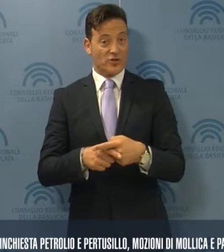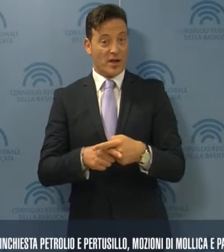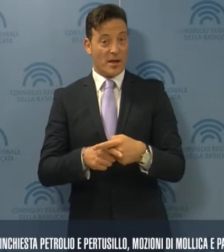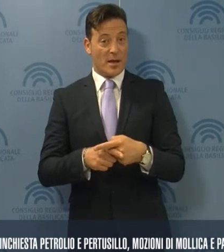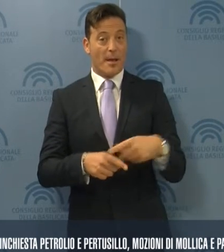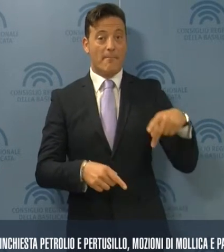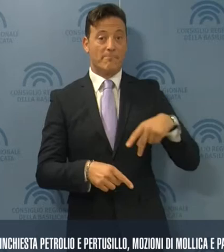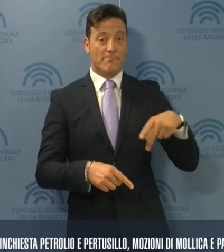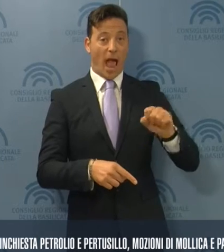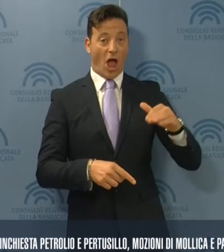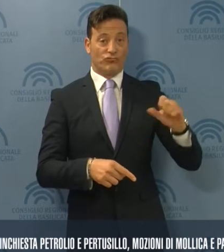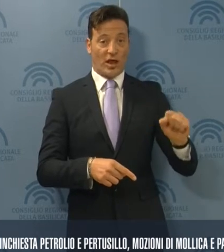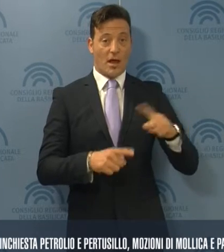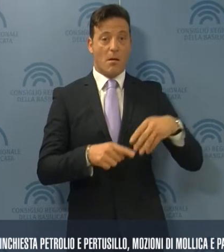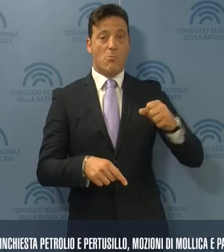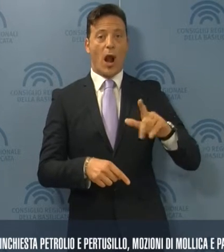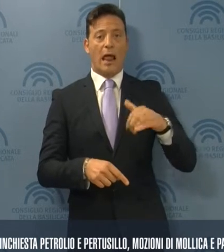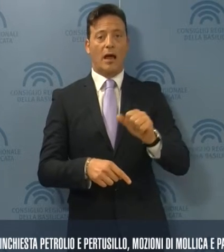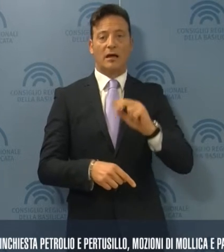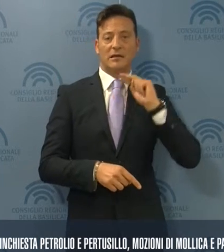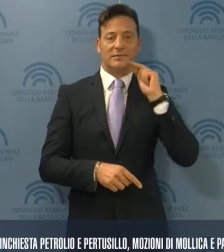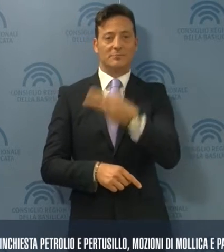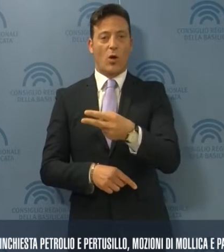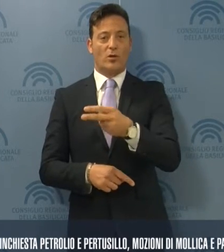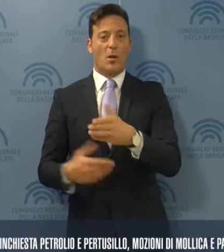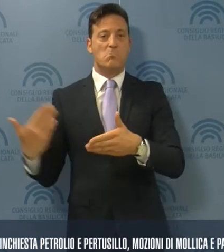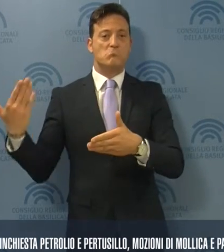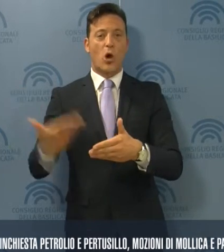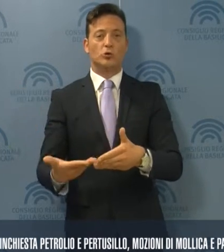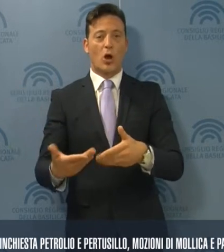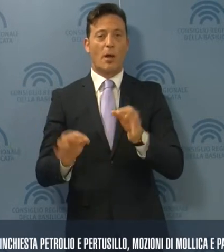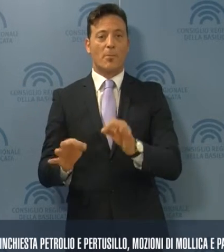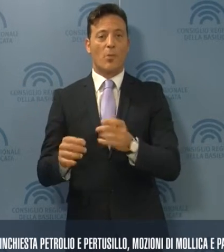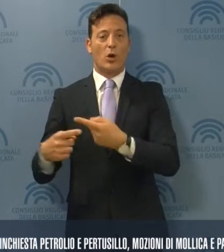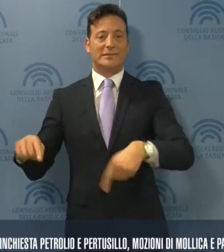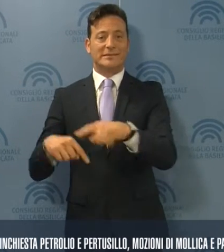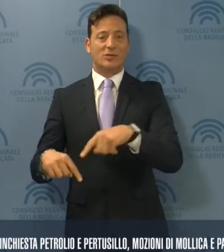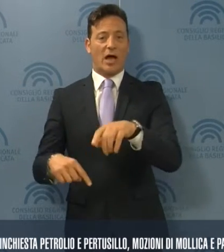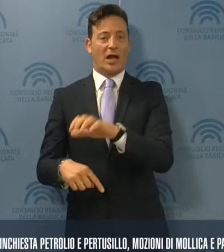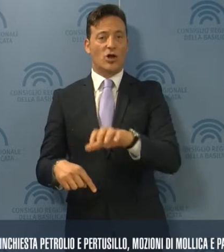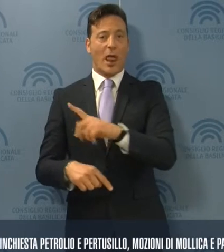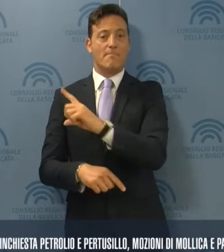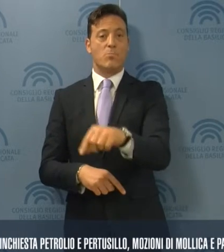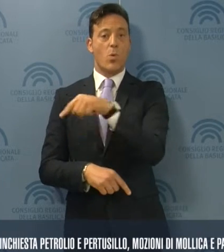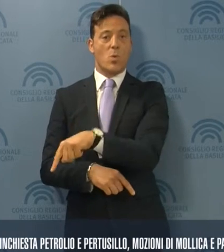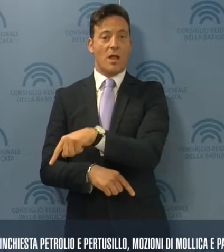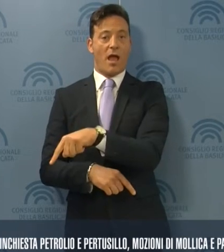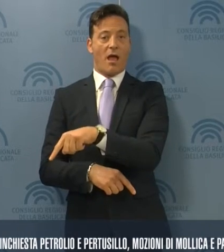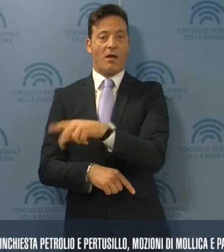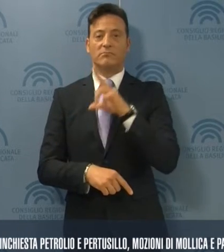Pace e Mollica rispondono alla mozione del Consiglio regionale della Puglia considerata un